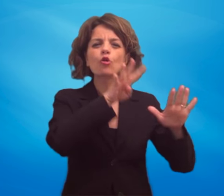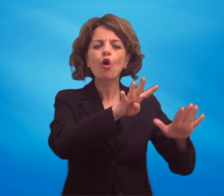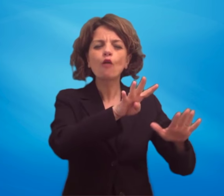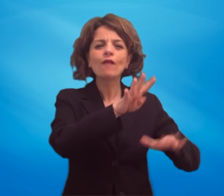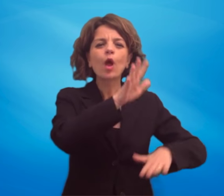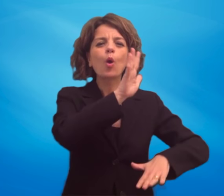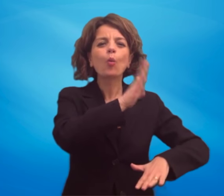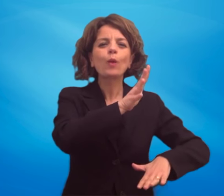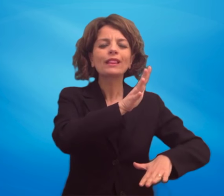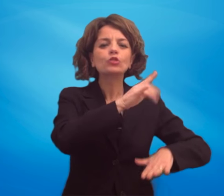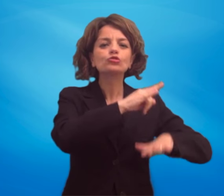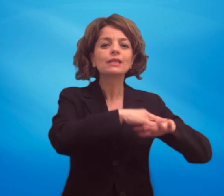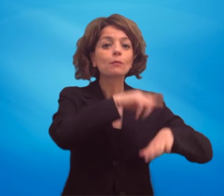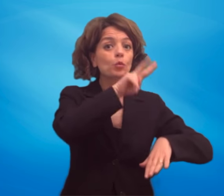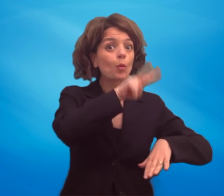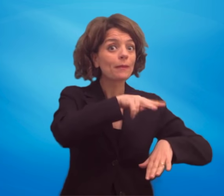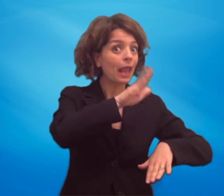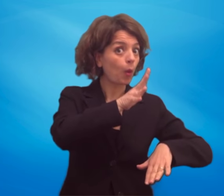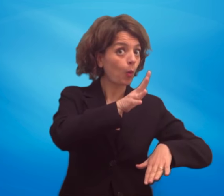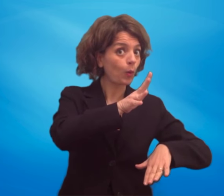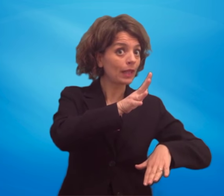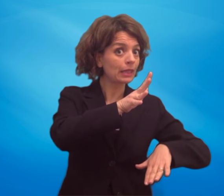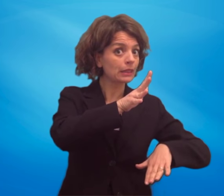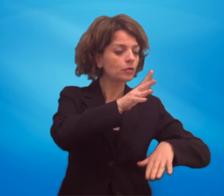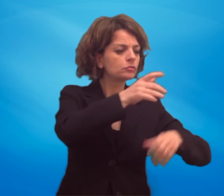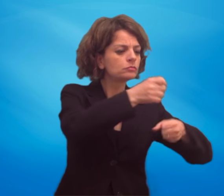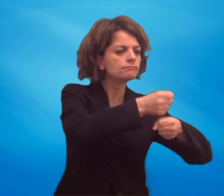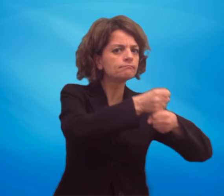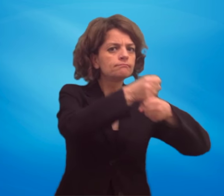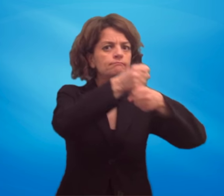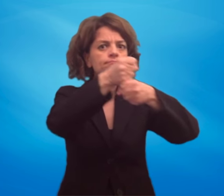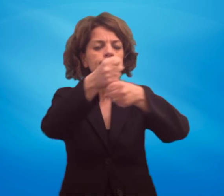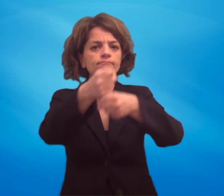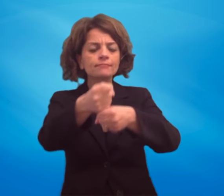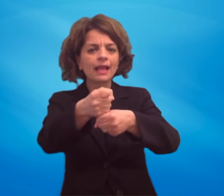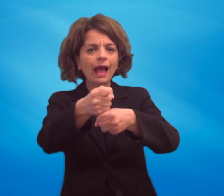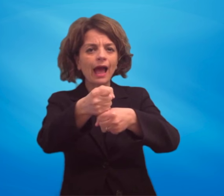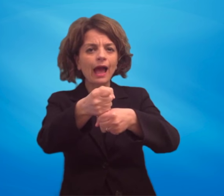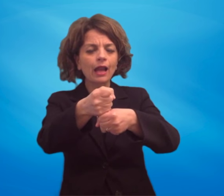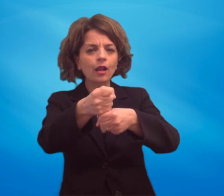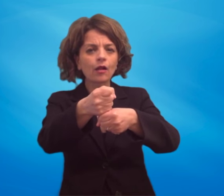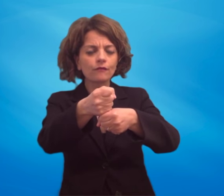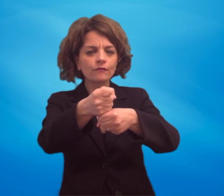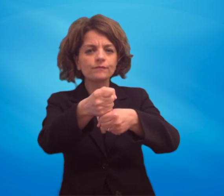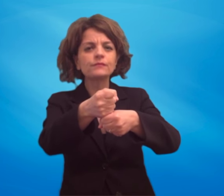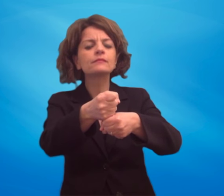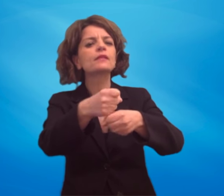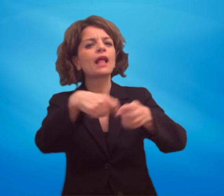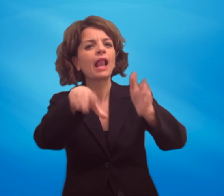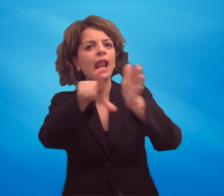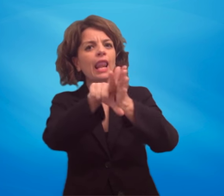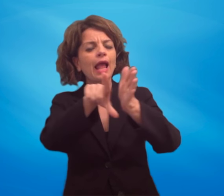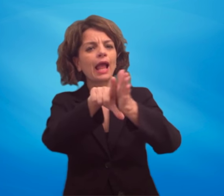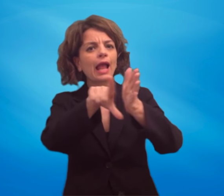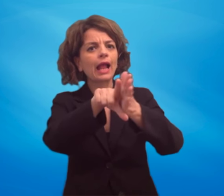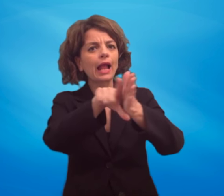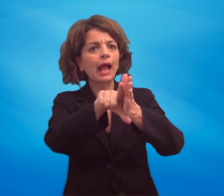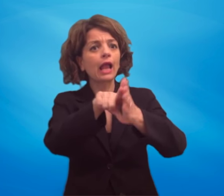2015, affida incarico legale per intraprendere azioni legali nei confronti della